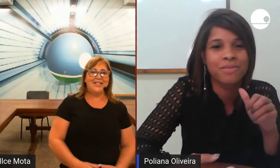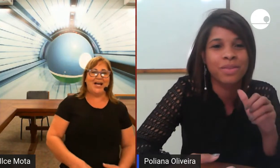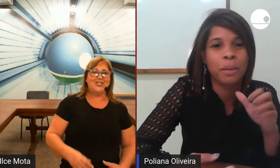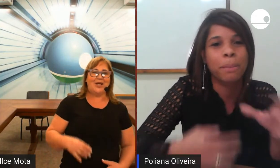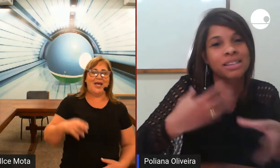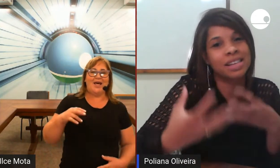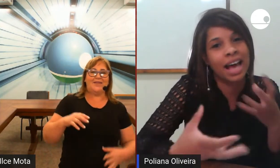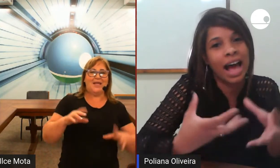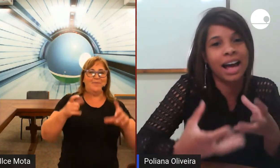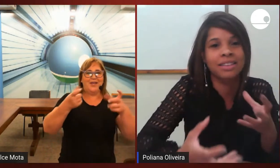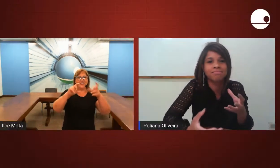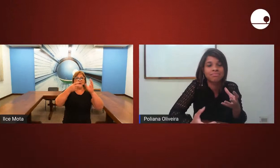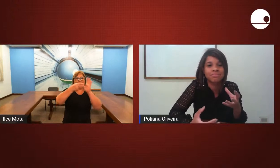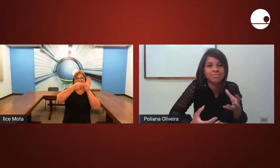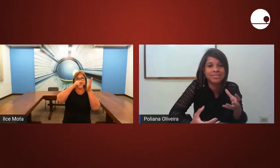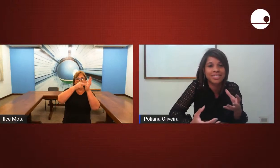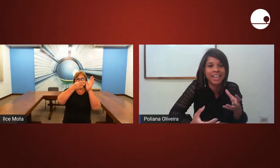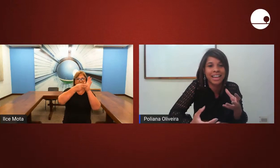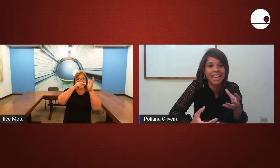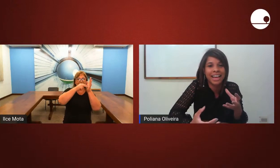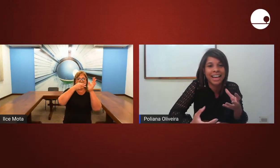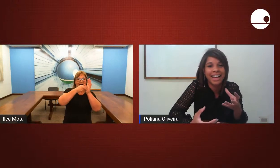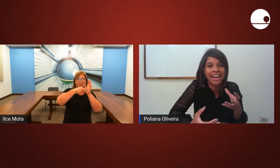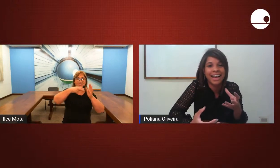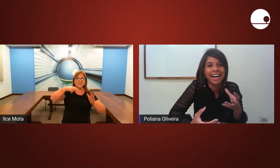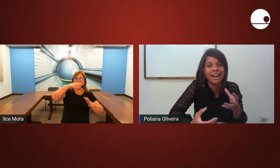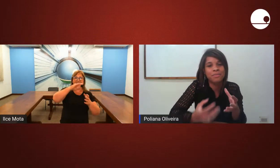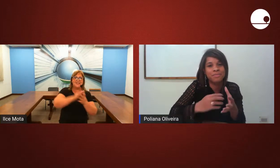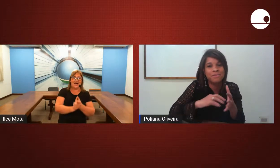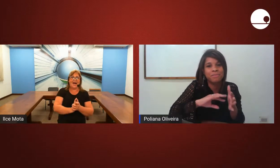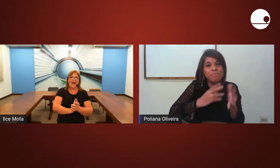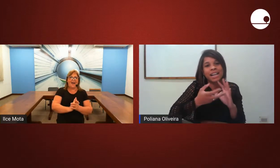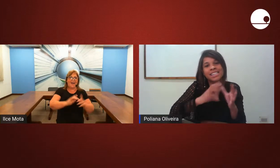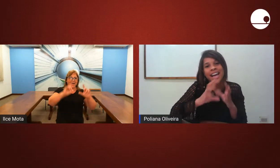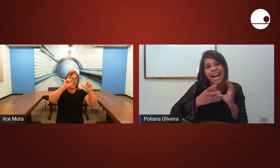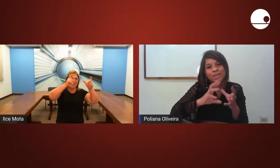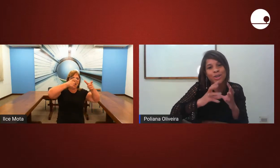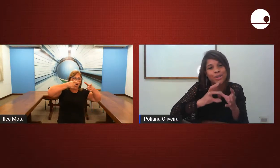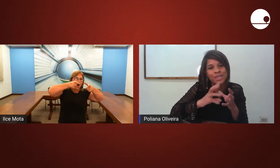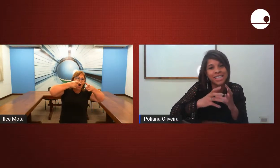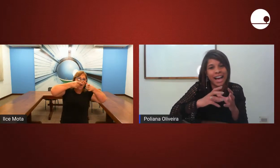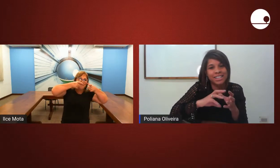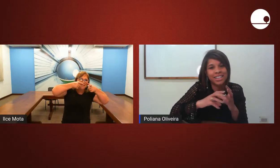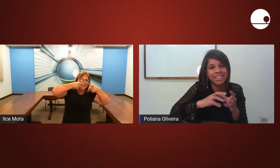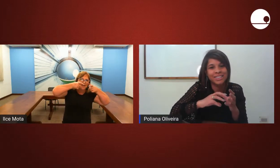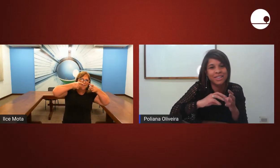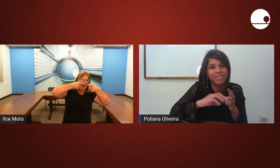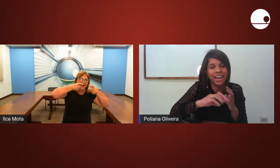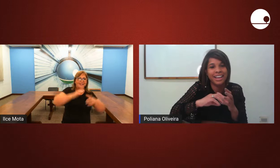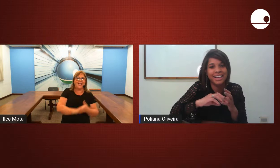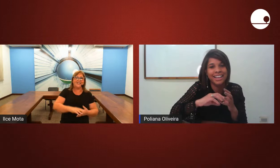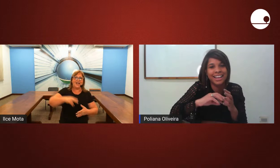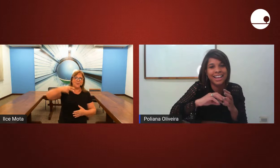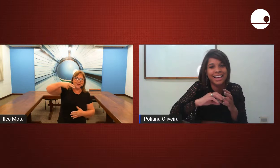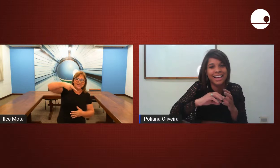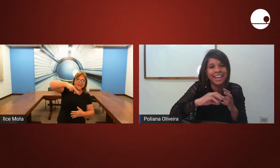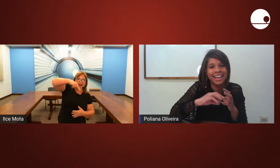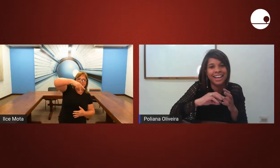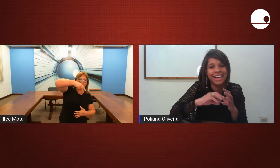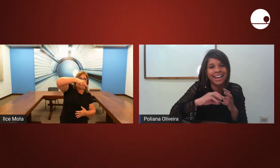realidade o contexto o significado esse passear passear o nosso site que me tem a comunidade passear eu tô